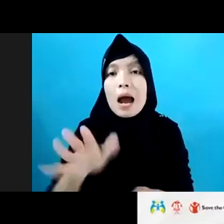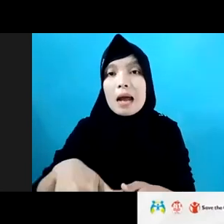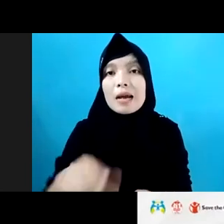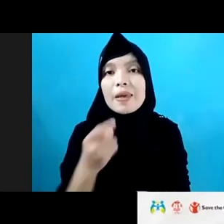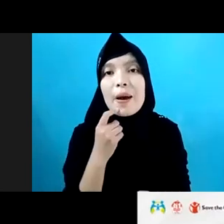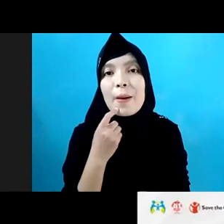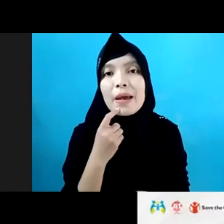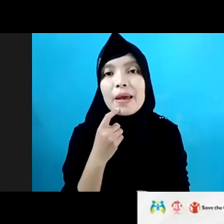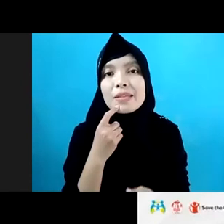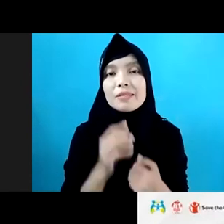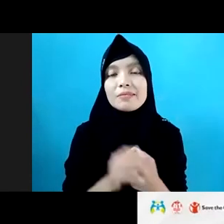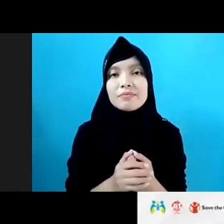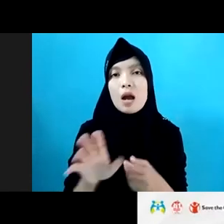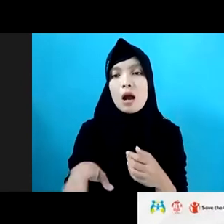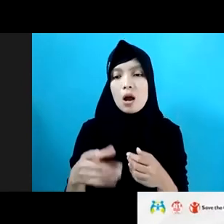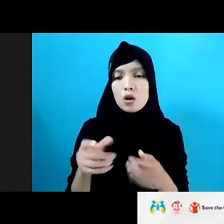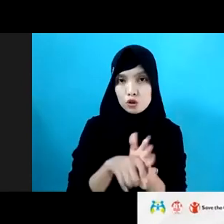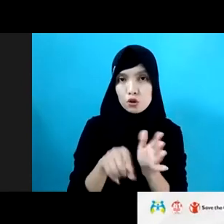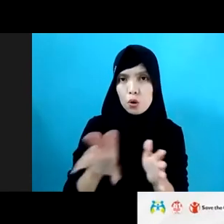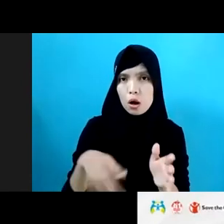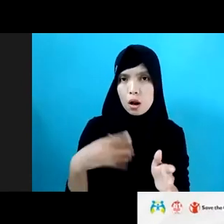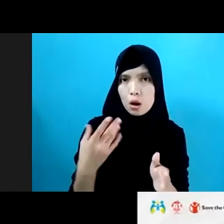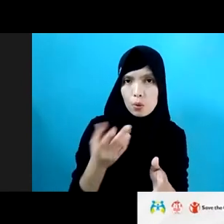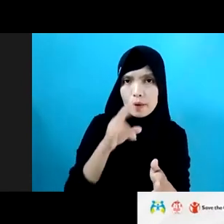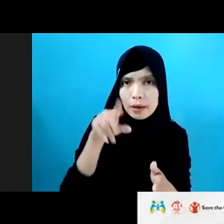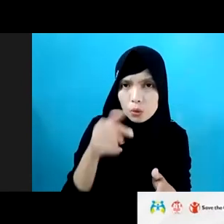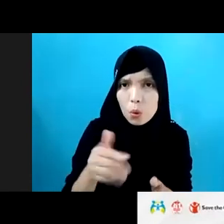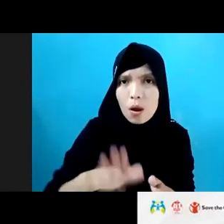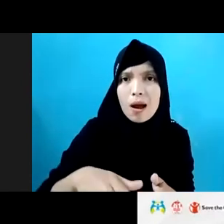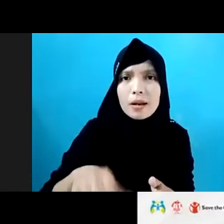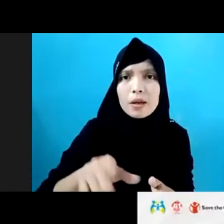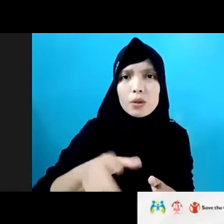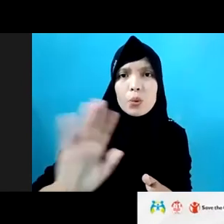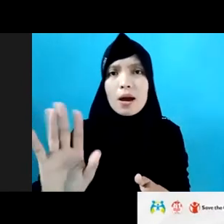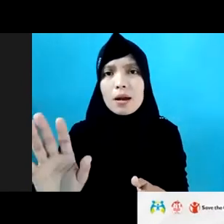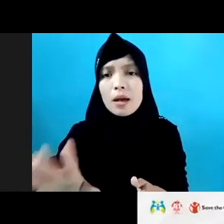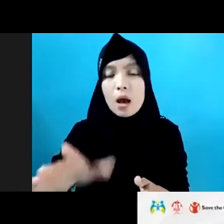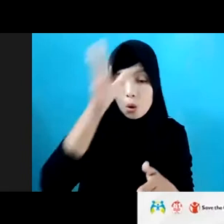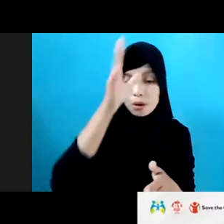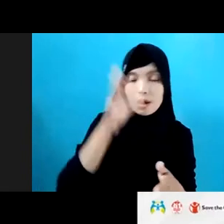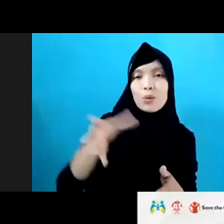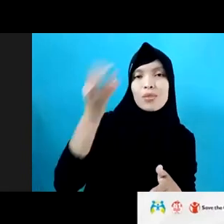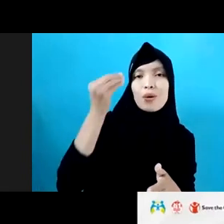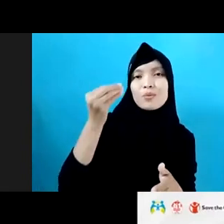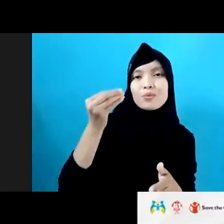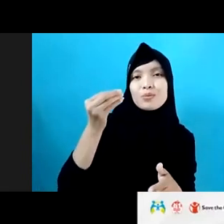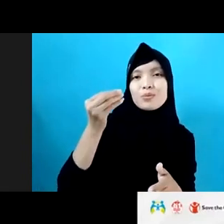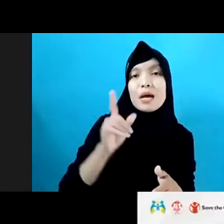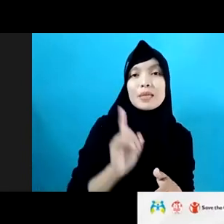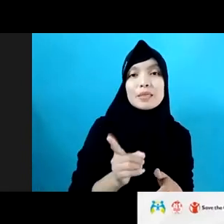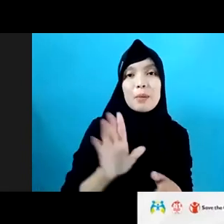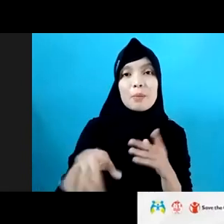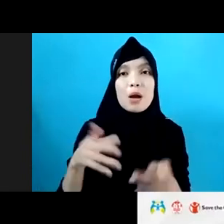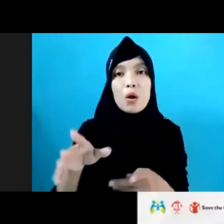mereka melihat kok anak ini tidak ada, itu mereka tahu. Karena anak-anak yang kemudian dibawa, dibawa